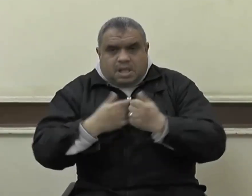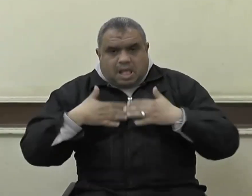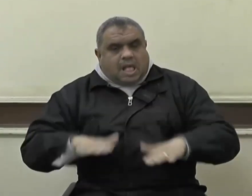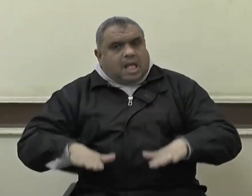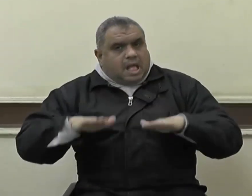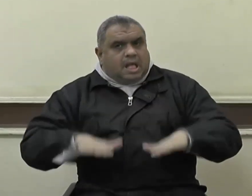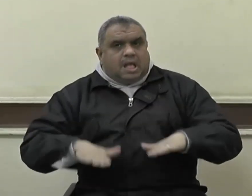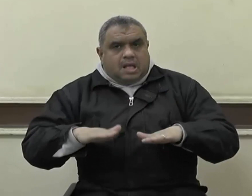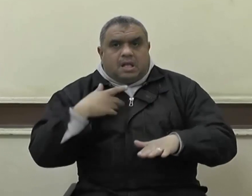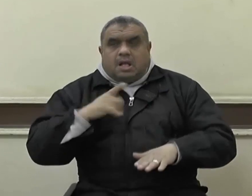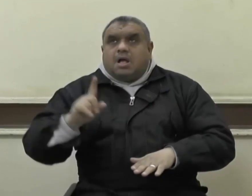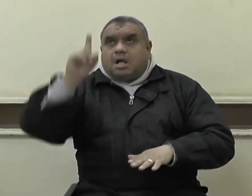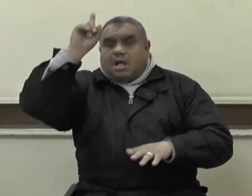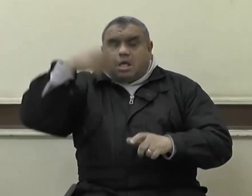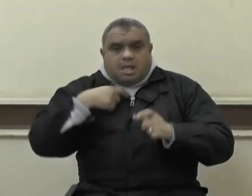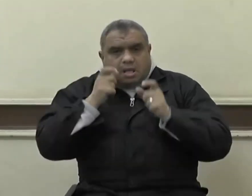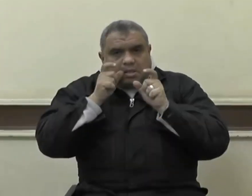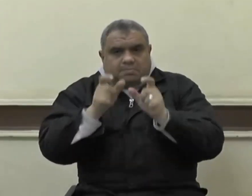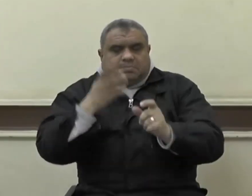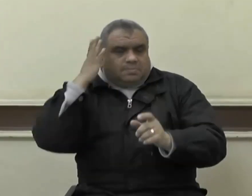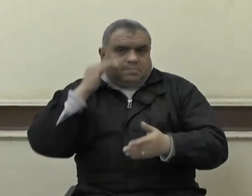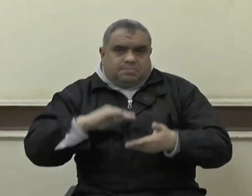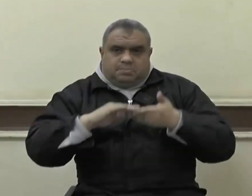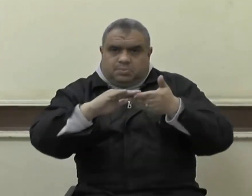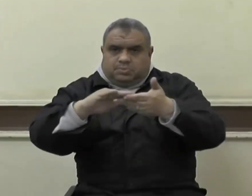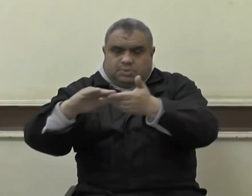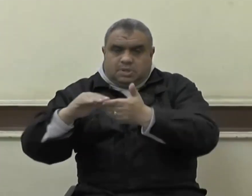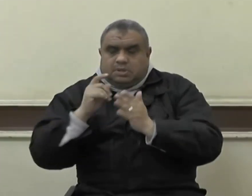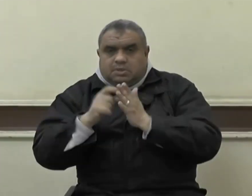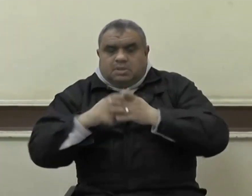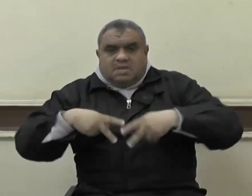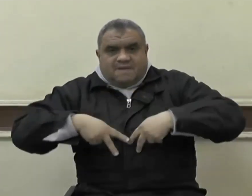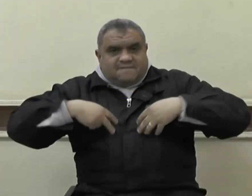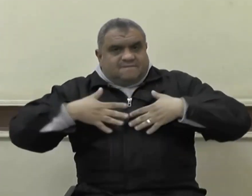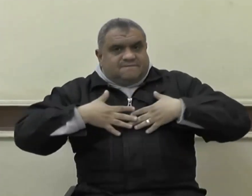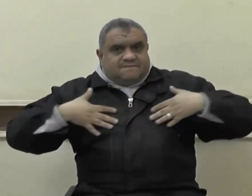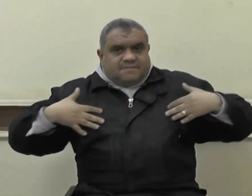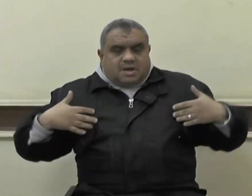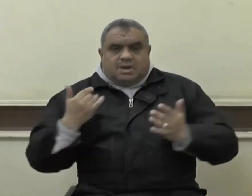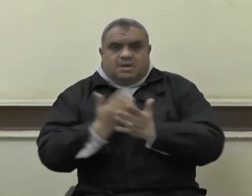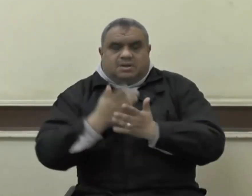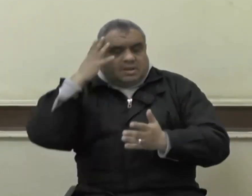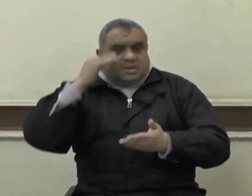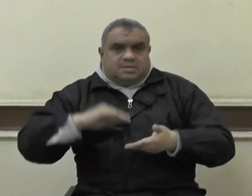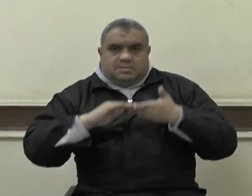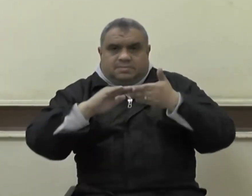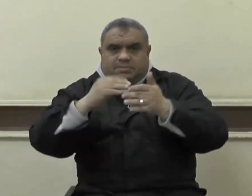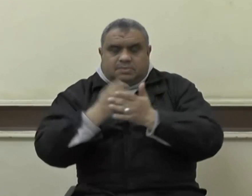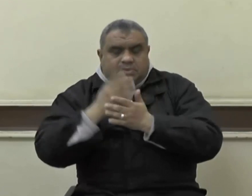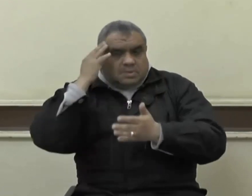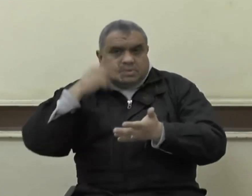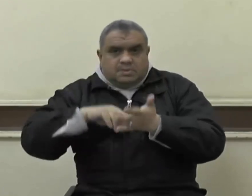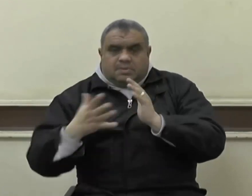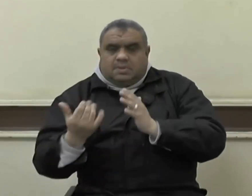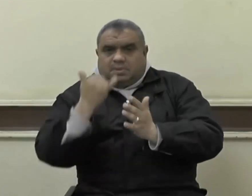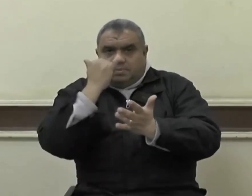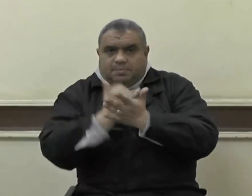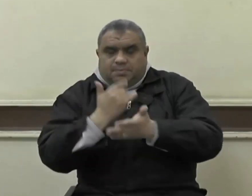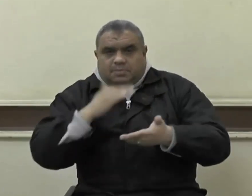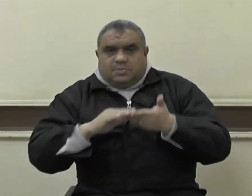عند ربهم يرزقون فرحين بما آتاهم الله من فضله ويستبشرون بالذين لم